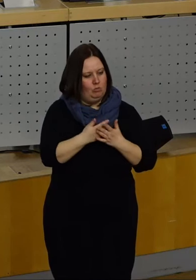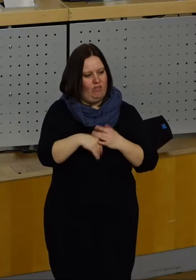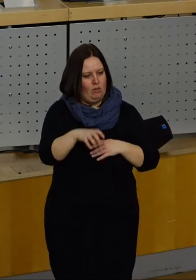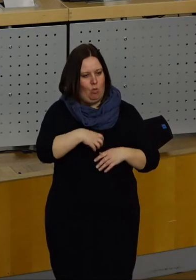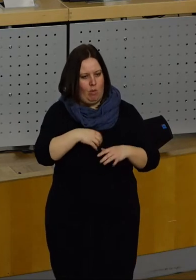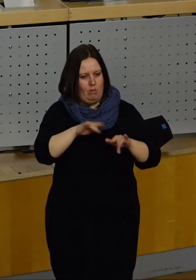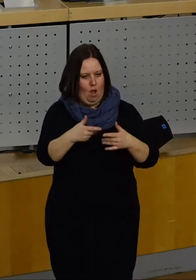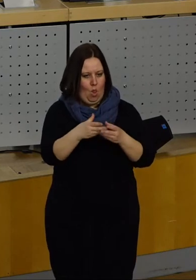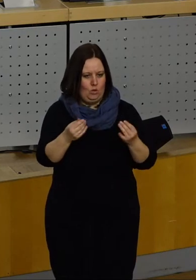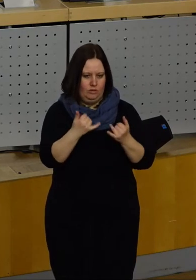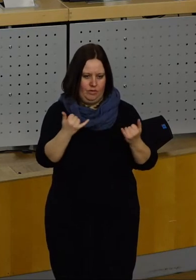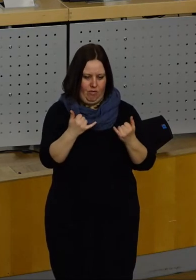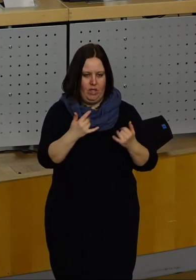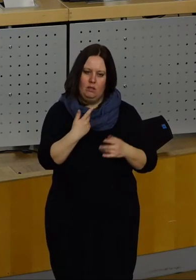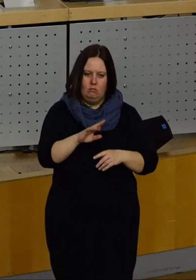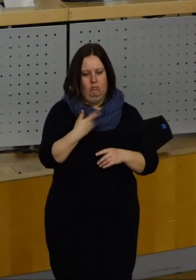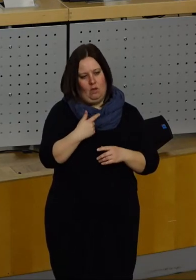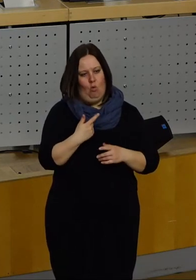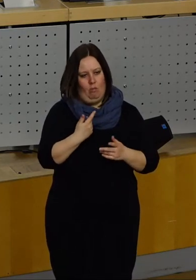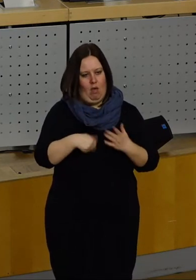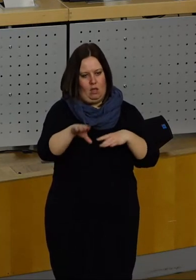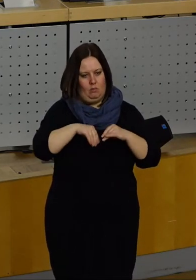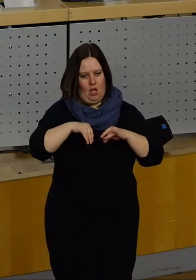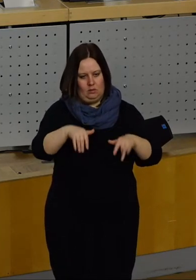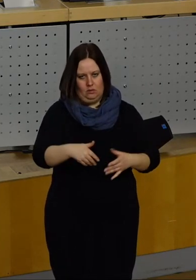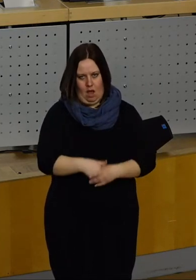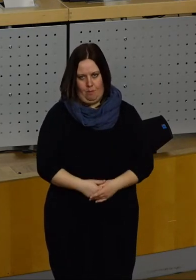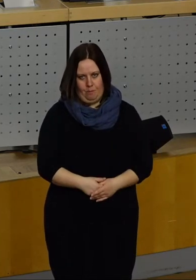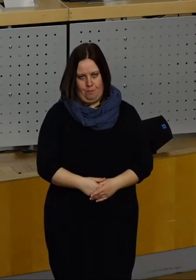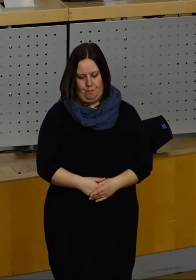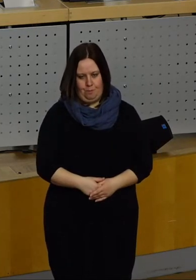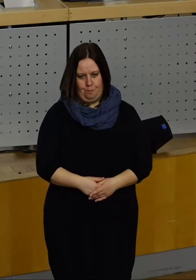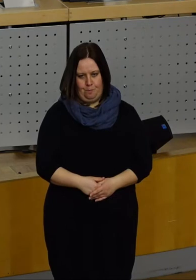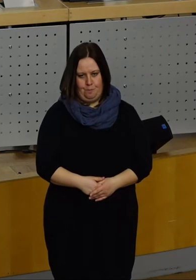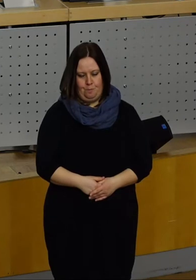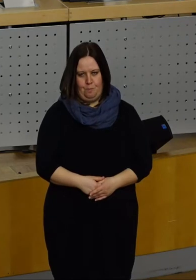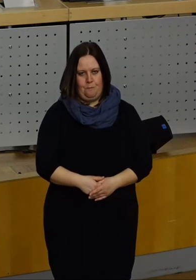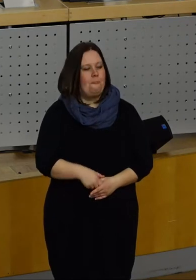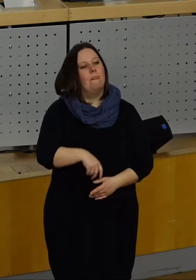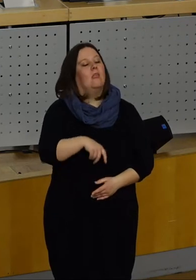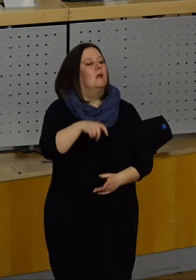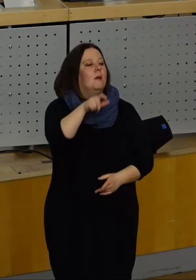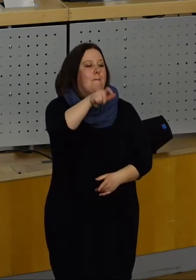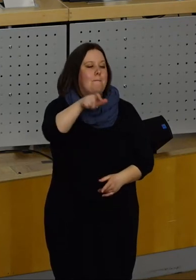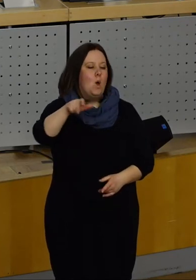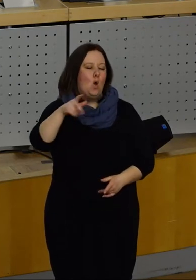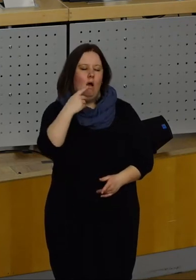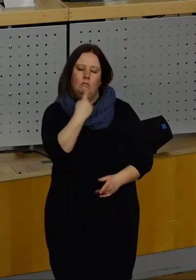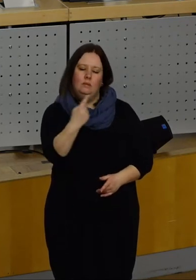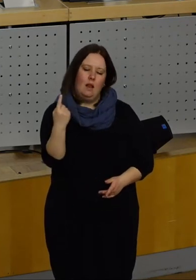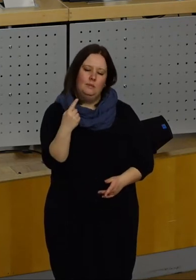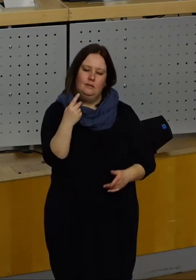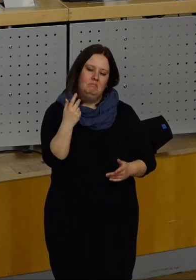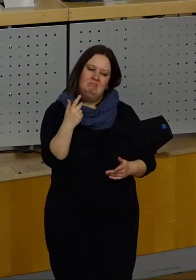anstehender gesellschaftlicher Aufgaben und Probleme ab. Dabei macht die Bürgerschaft oftmals keinen Unterschied